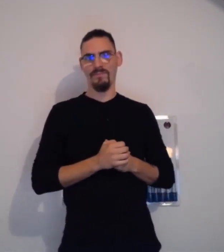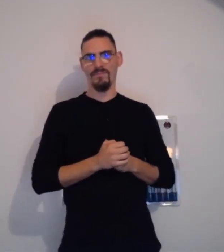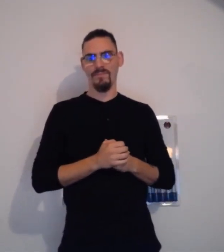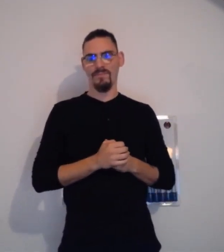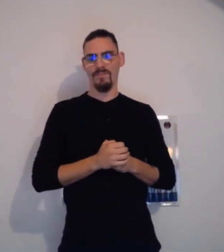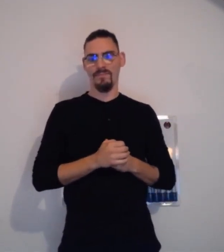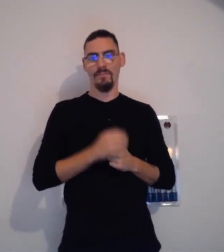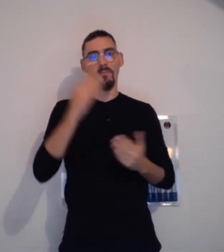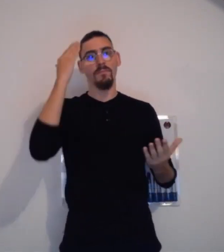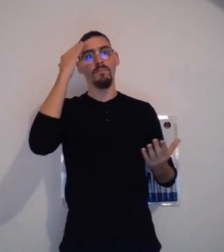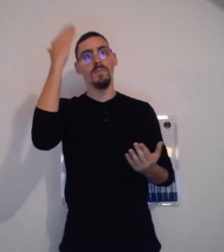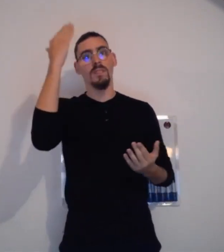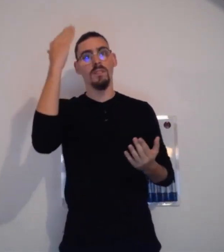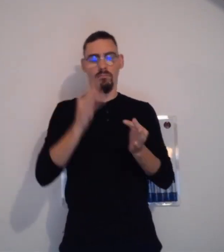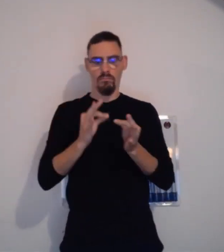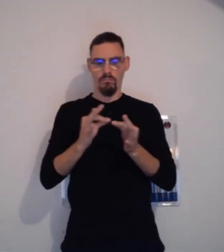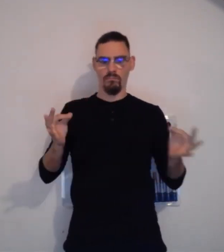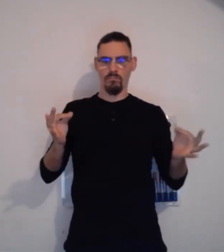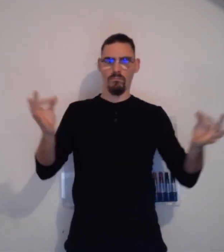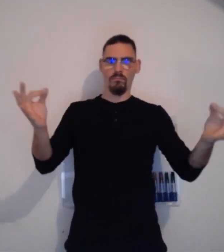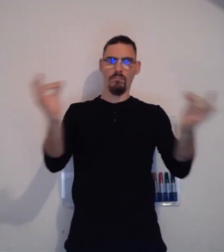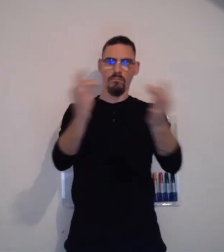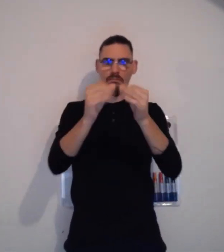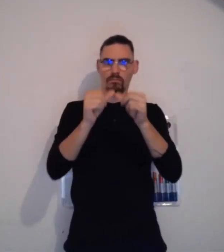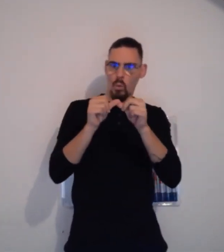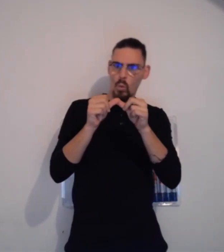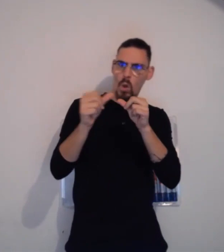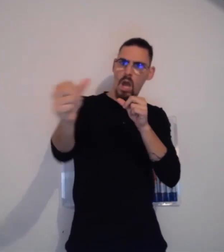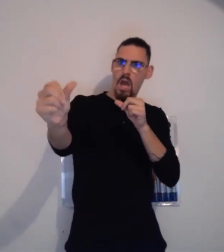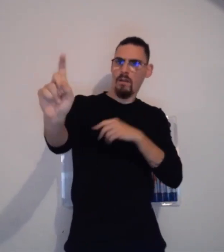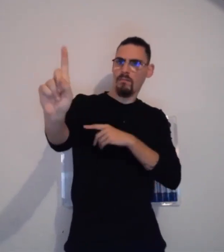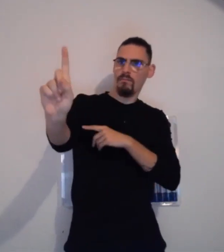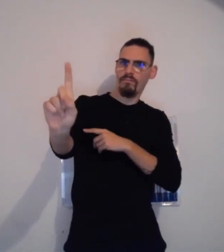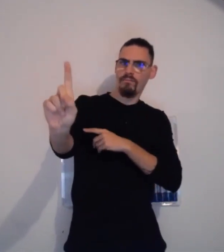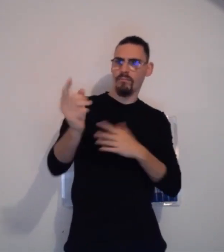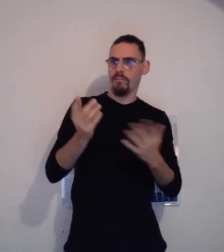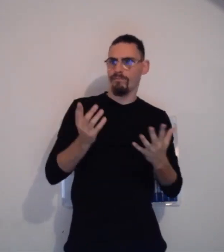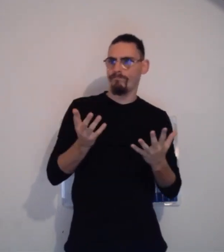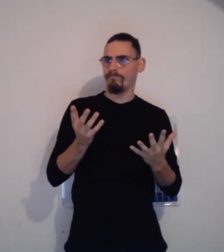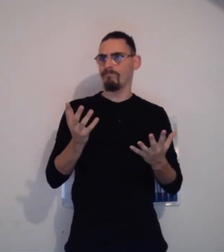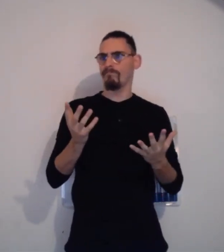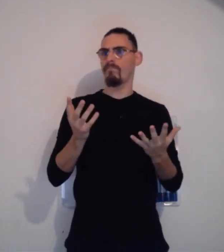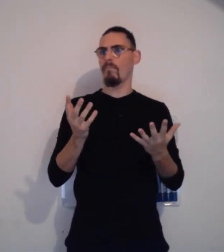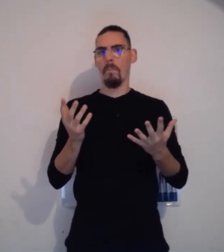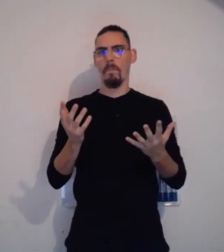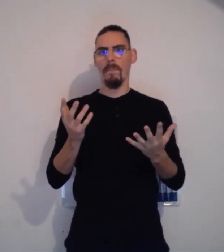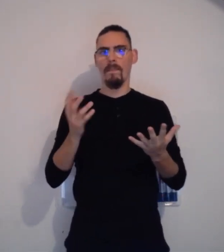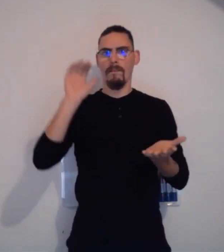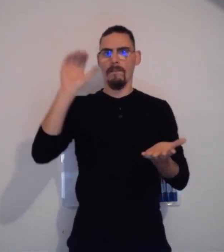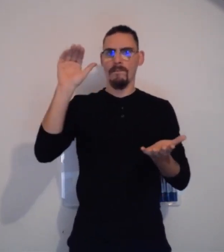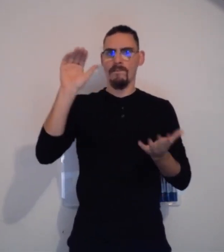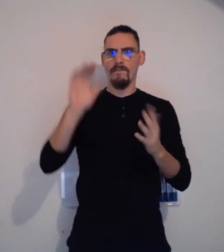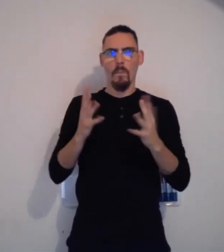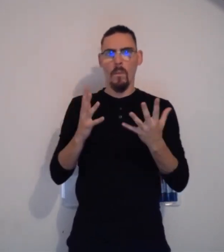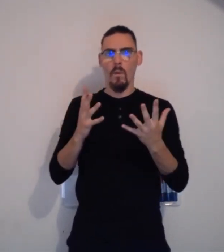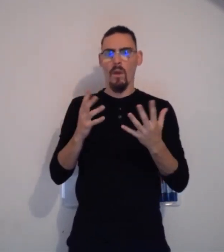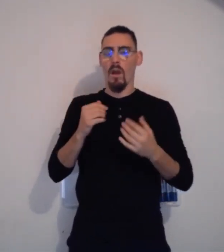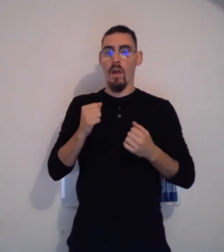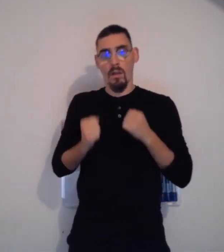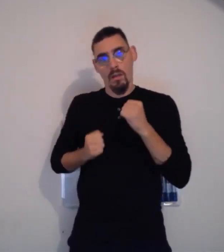En troisième lieu, si vous êtes dans une salle et que vous souhaitez interpeller cette personne et qu